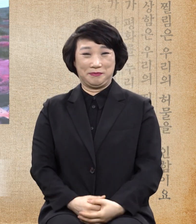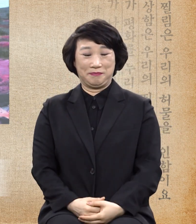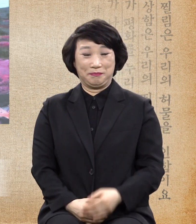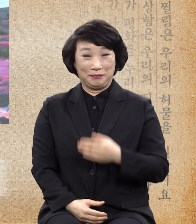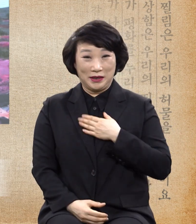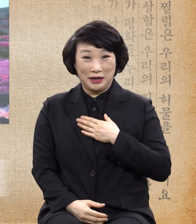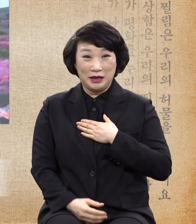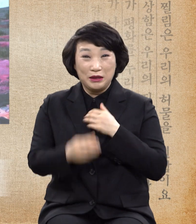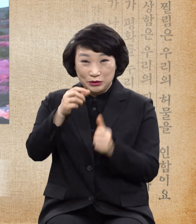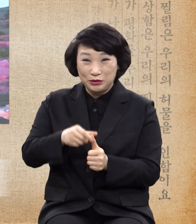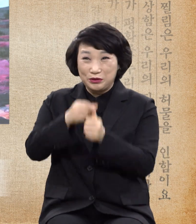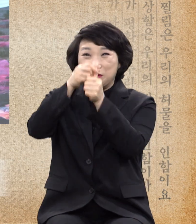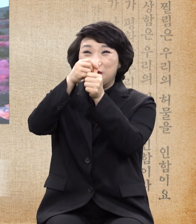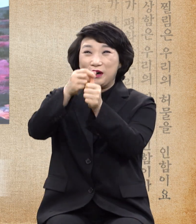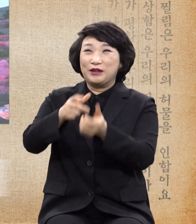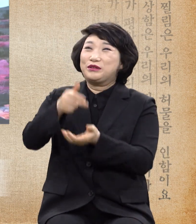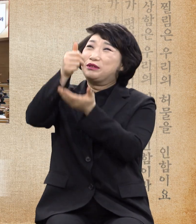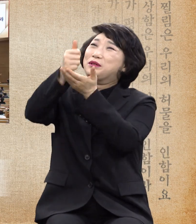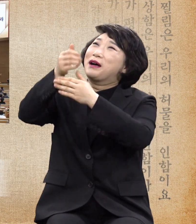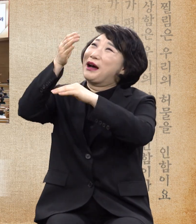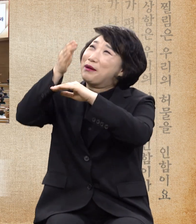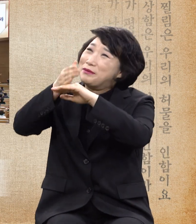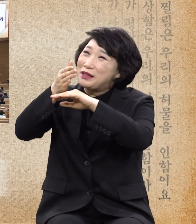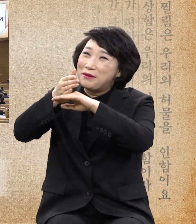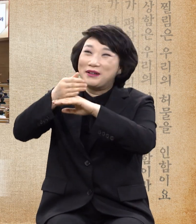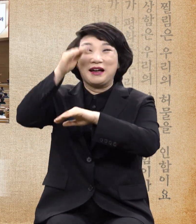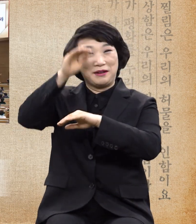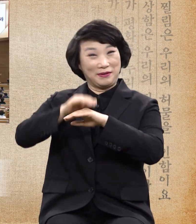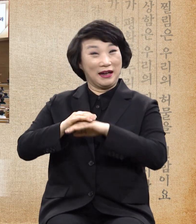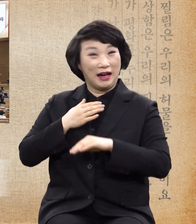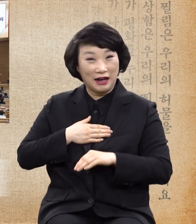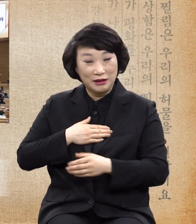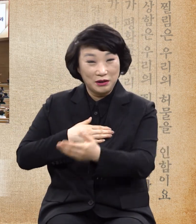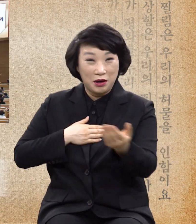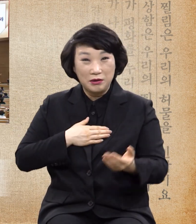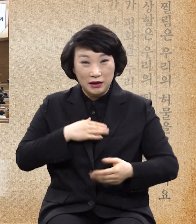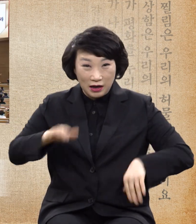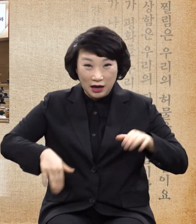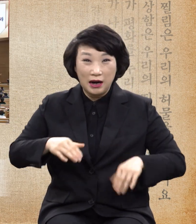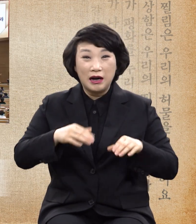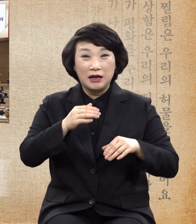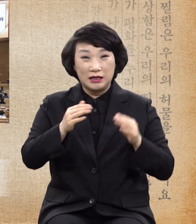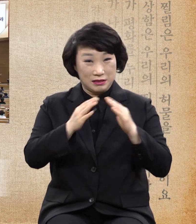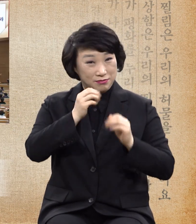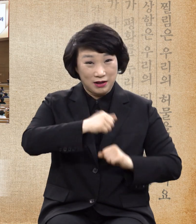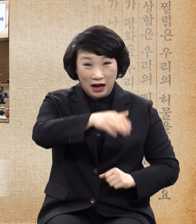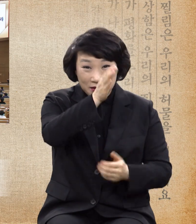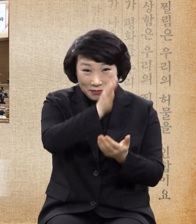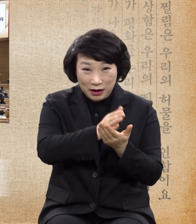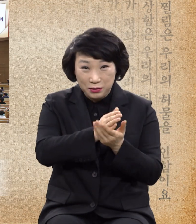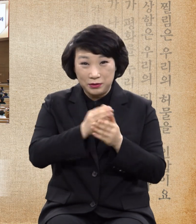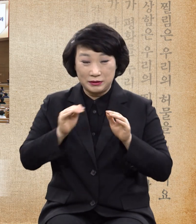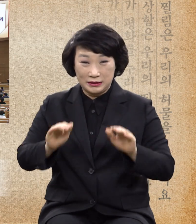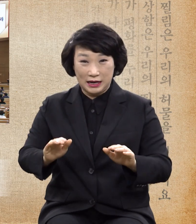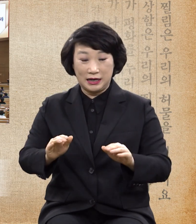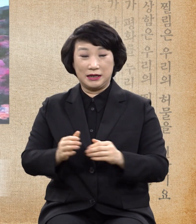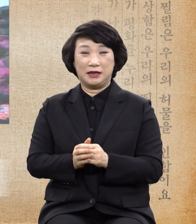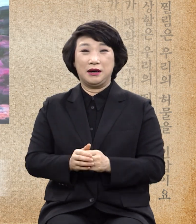살려주셨으니 감사합니다 네 네 오늘 절대 빈손 들고 들어가면 안 되며 네 무엇인지